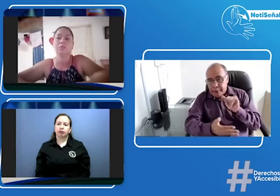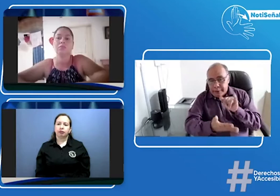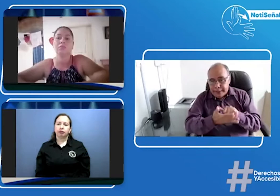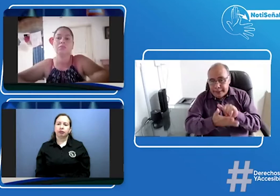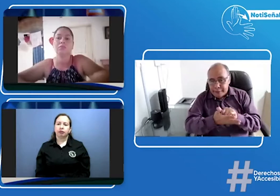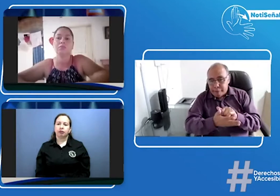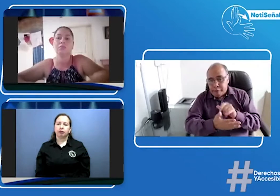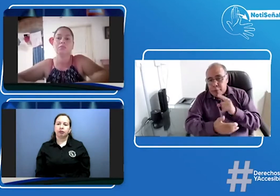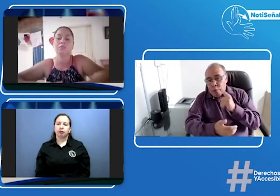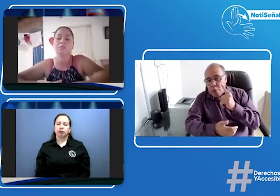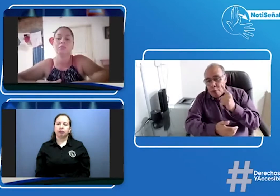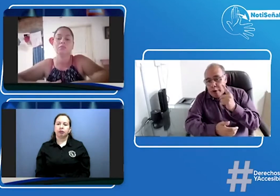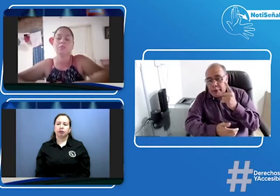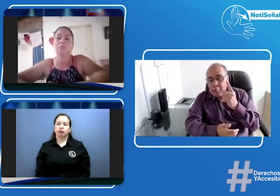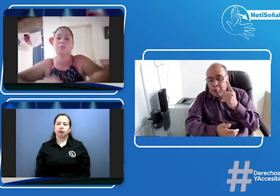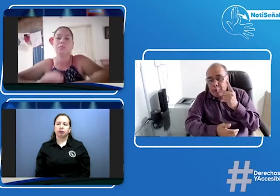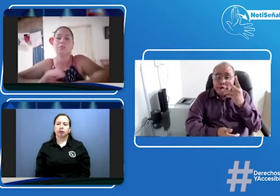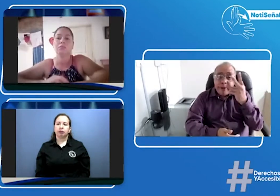quiere decir entonces que